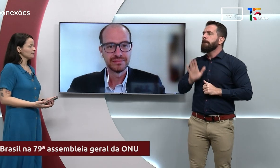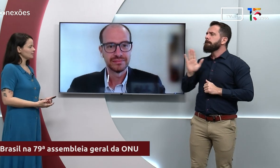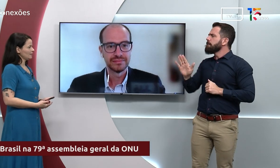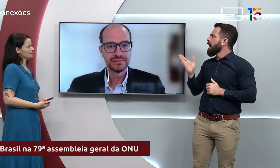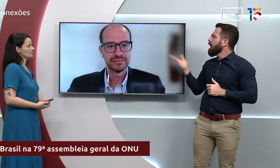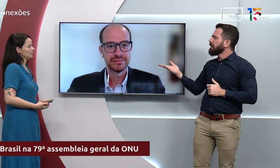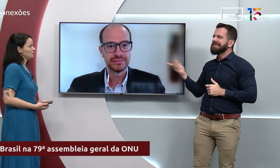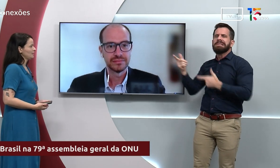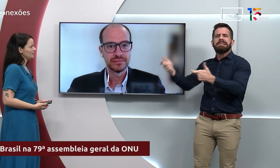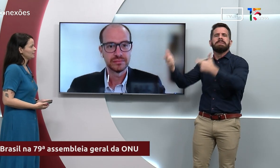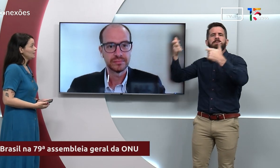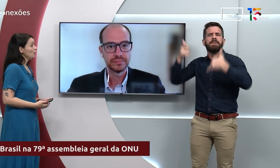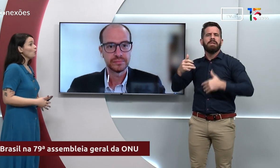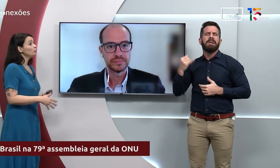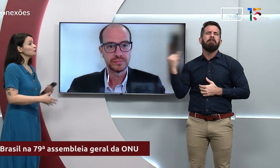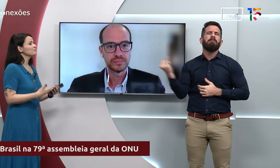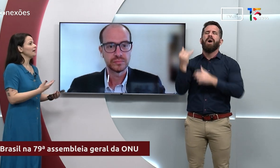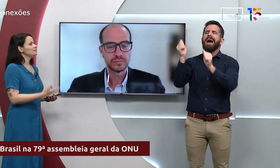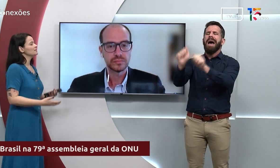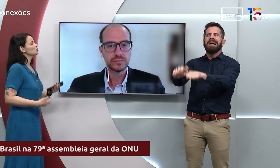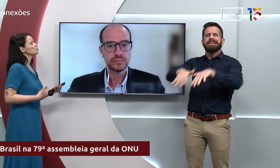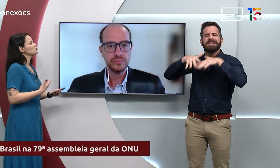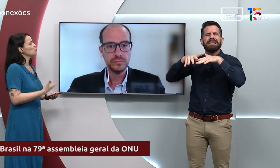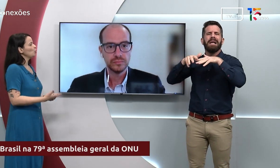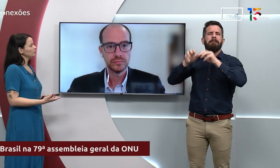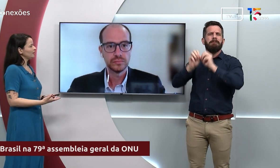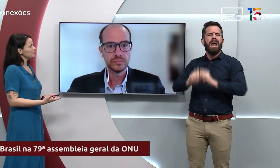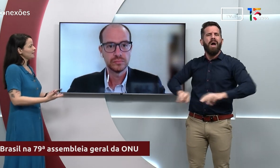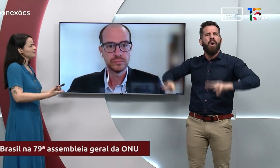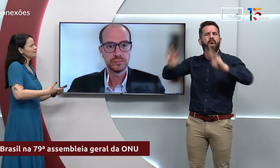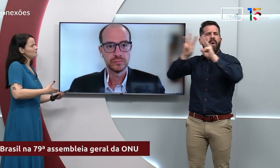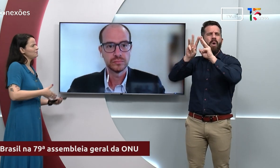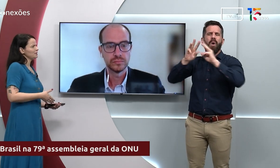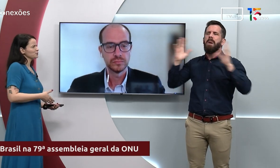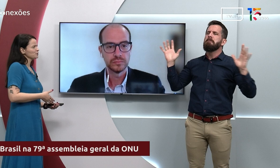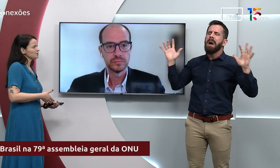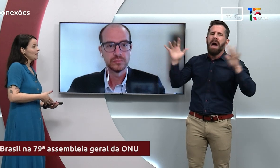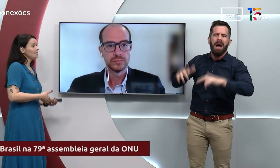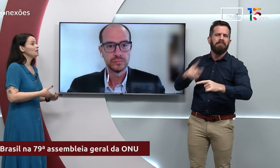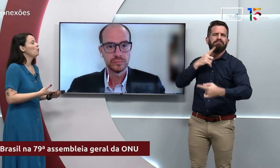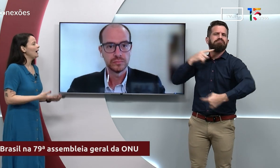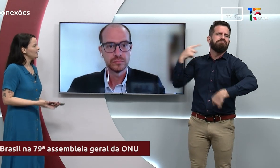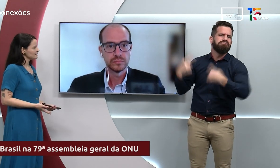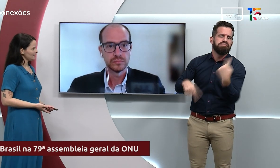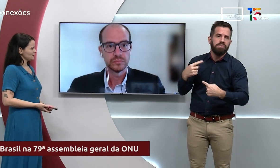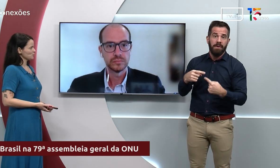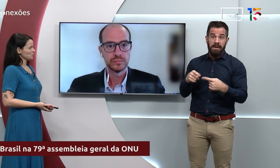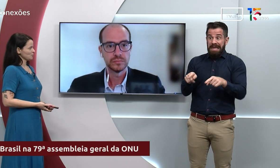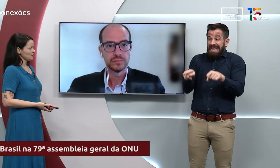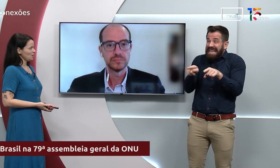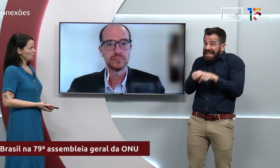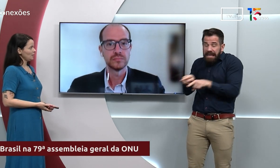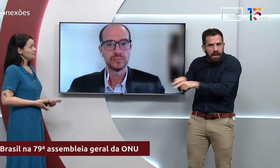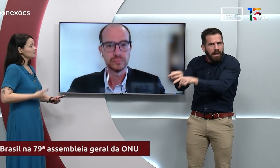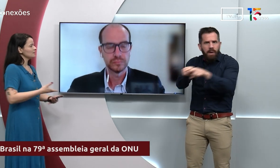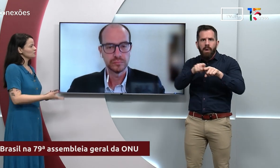falasse qual que a importância dessa assembleia, como que os países discutem, os países têm pesos iguais nessa